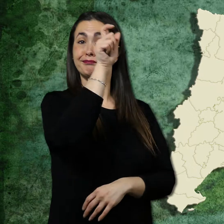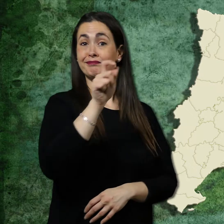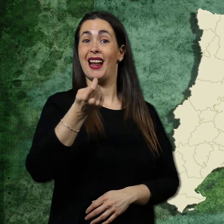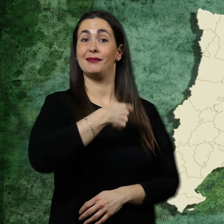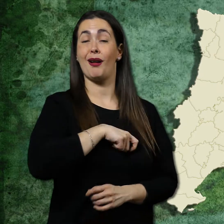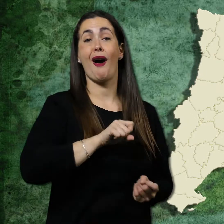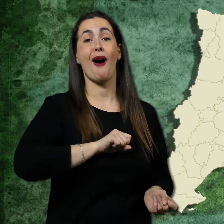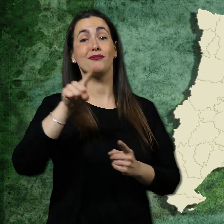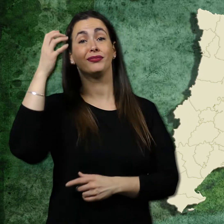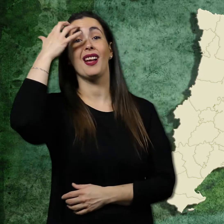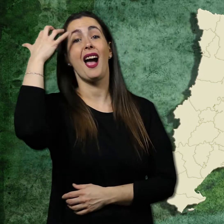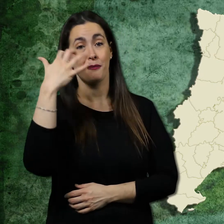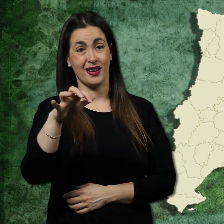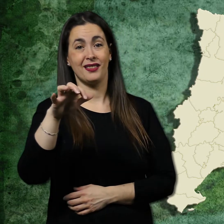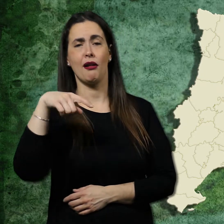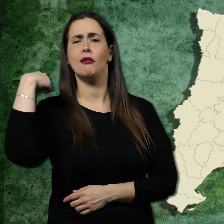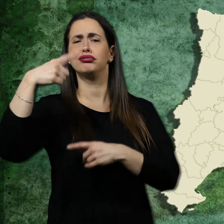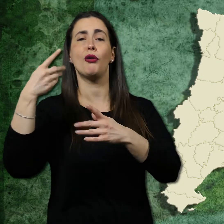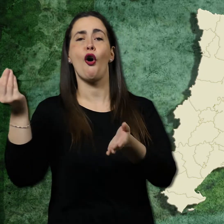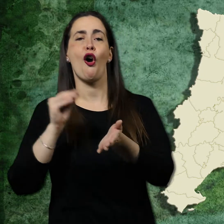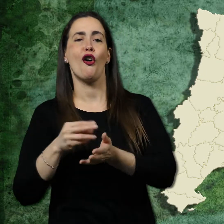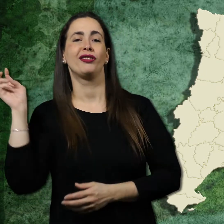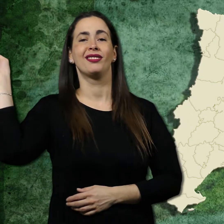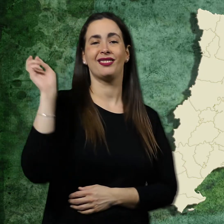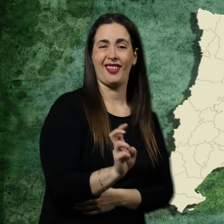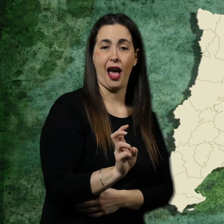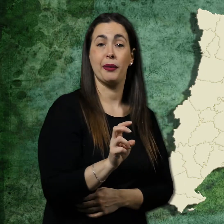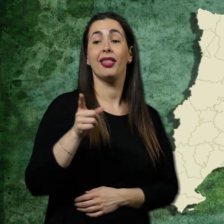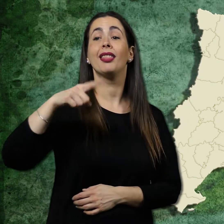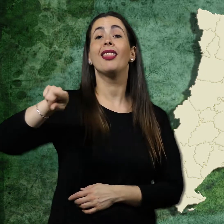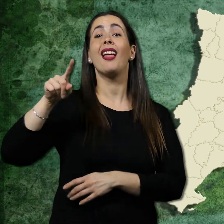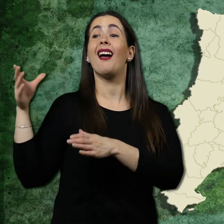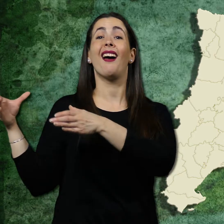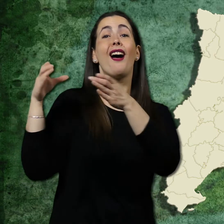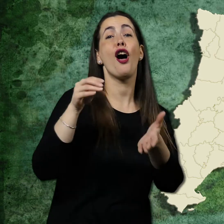Els vestigis de l'herència indiana encara són ben visibles a molts racons de la població.